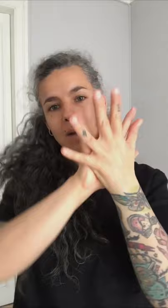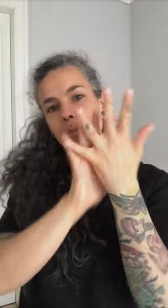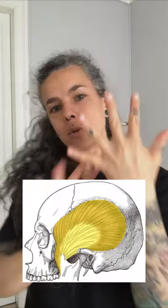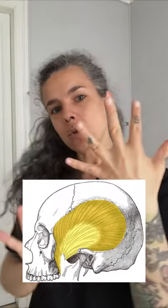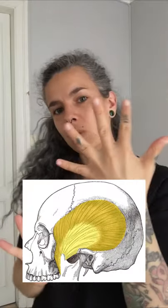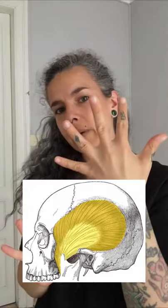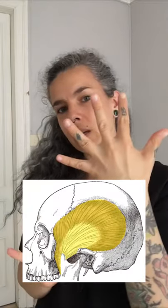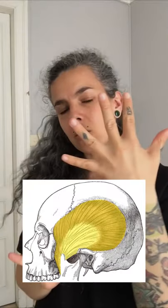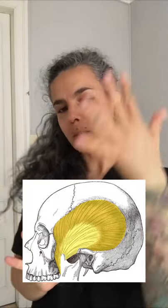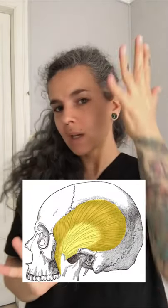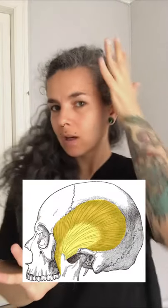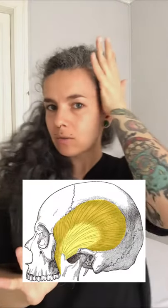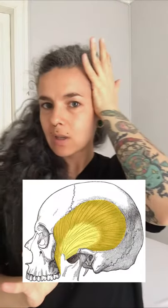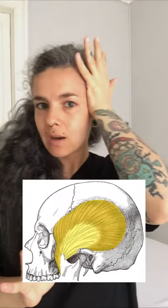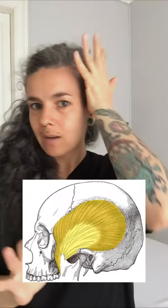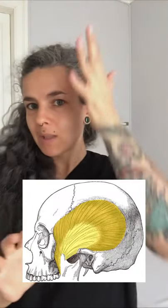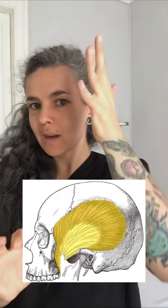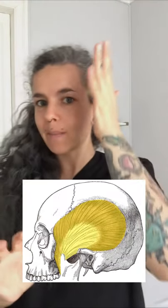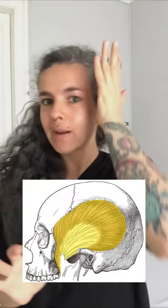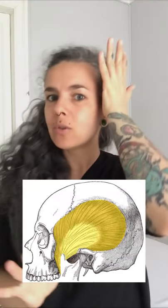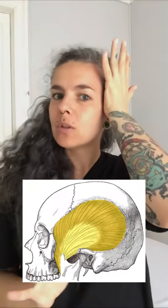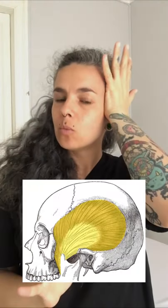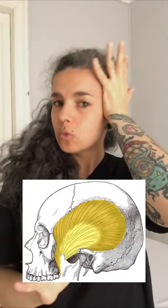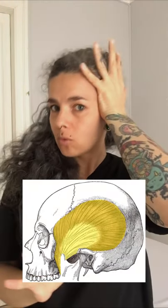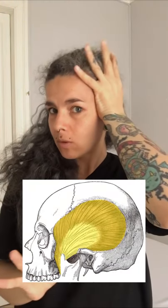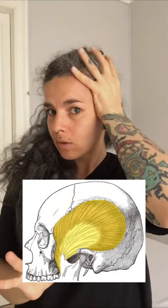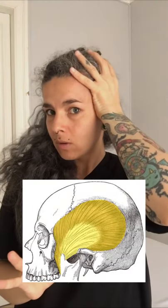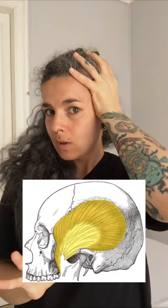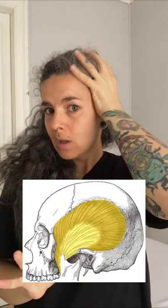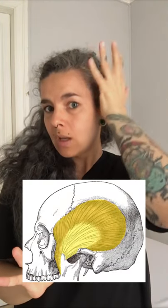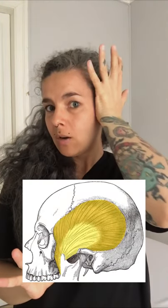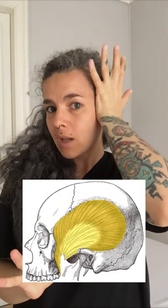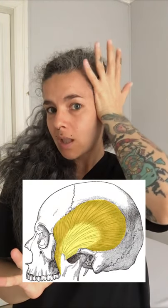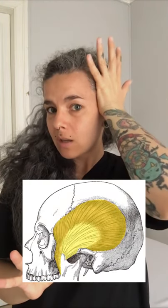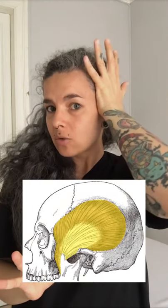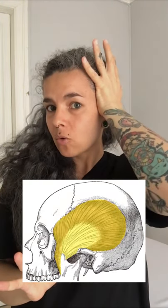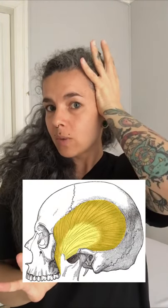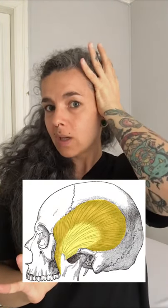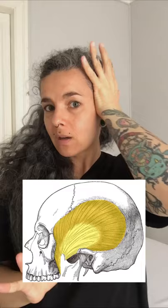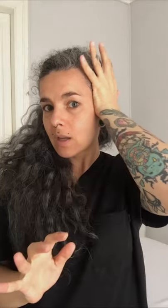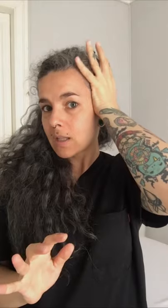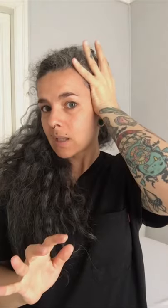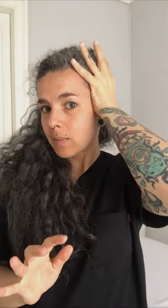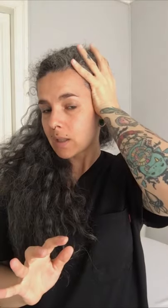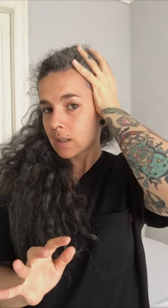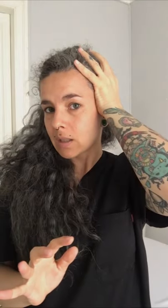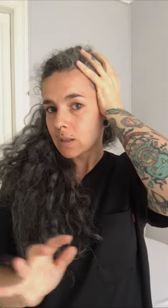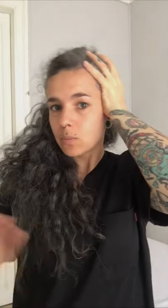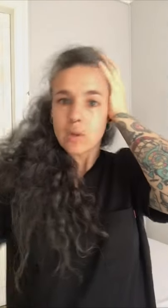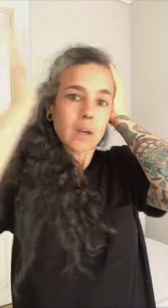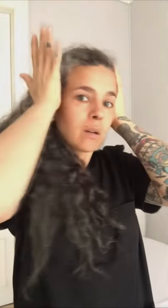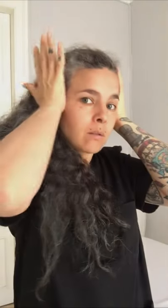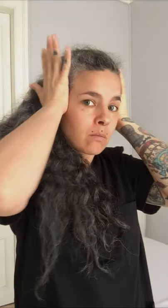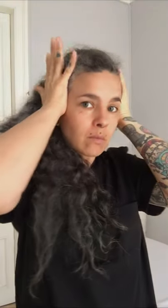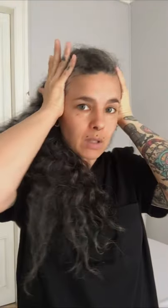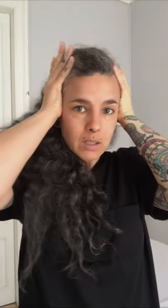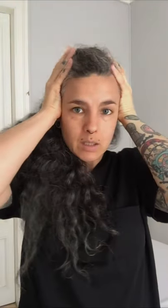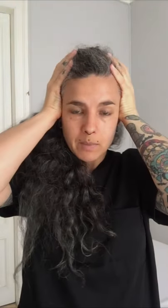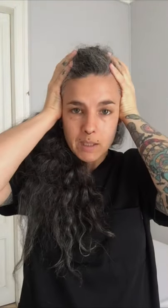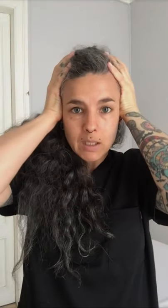amplios, como un abanico. Imaginaros que realmente la mano es el músculo, y lo que hacen es cubrir esta parte del temporal y esta parte